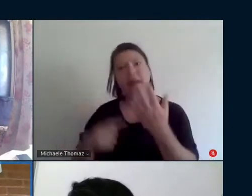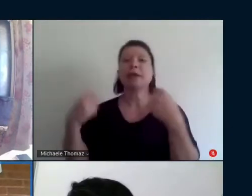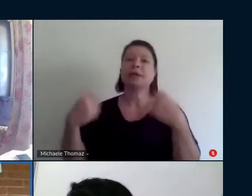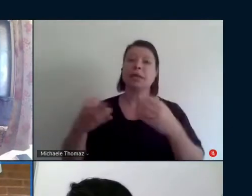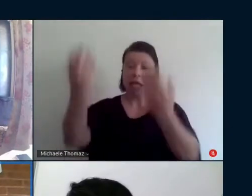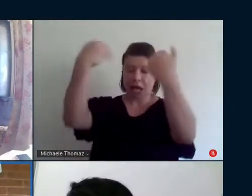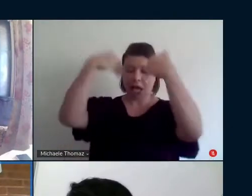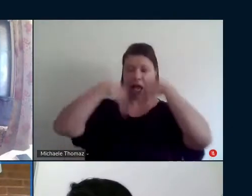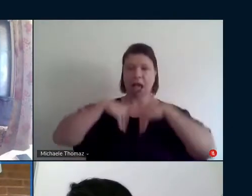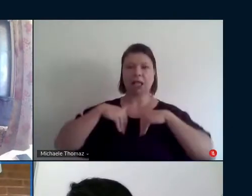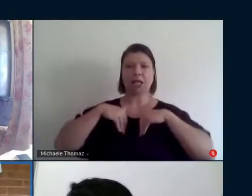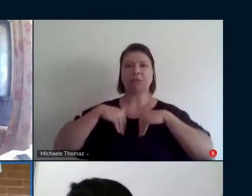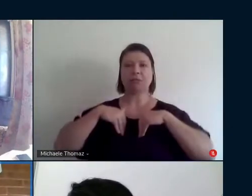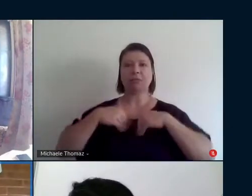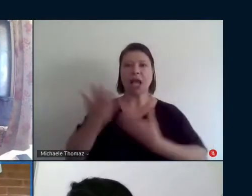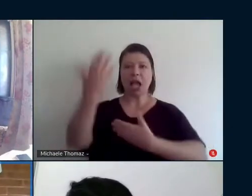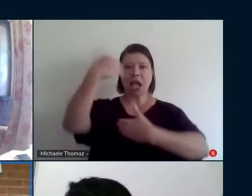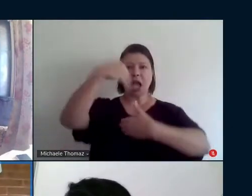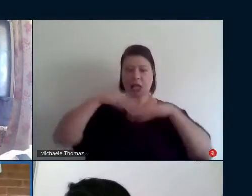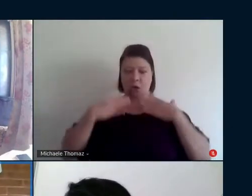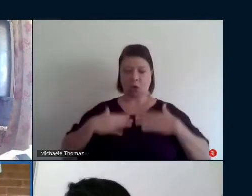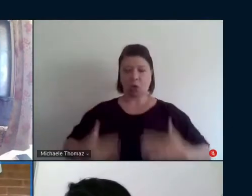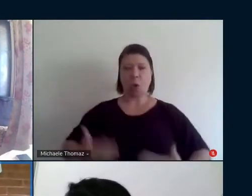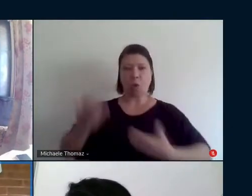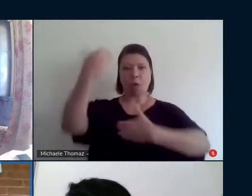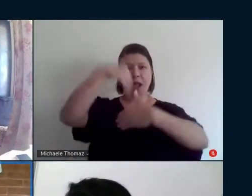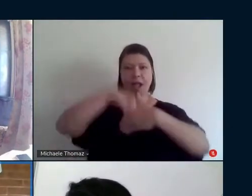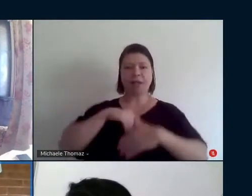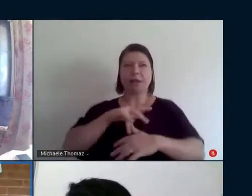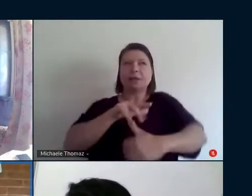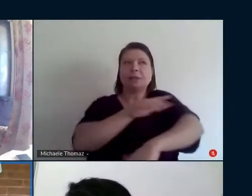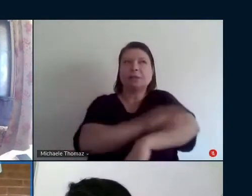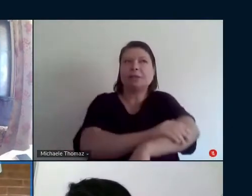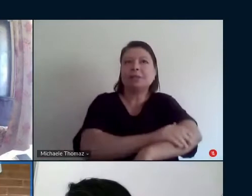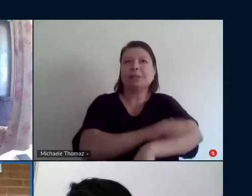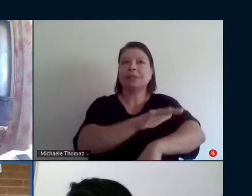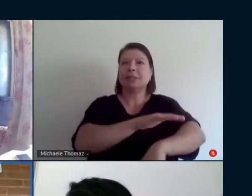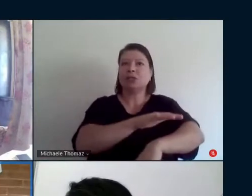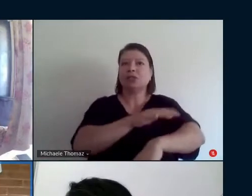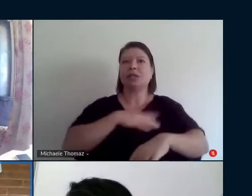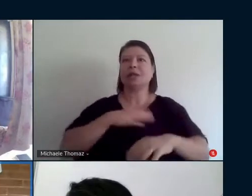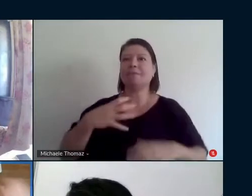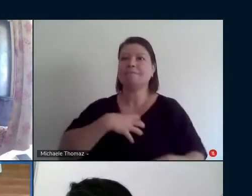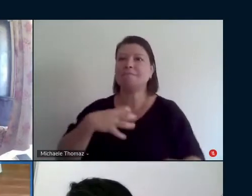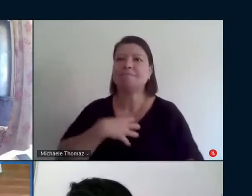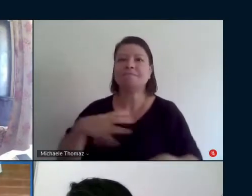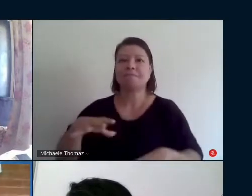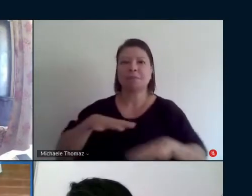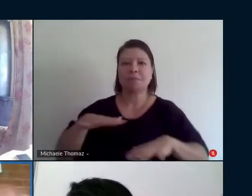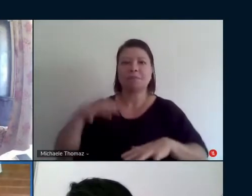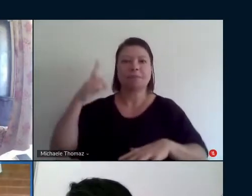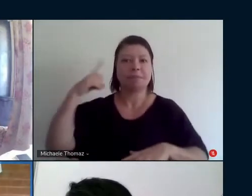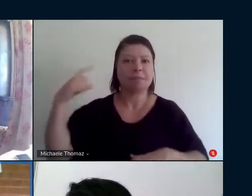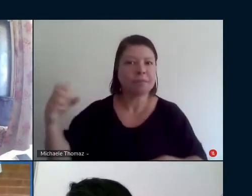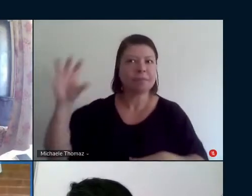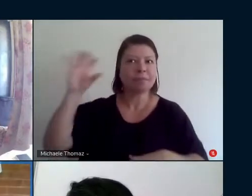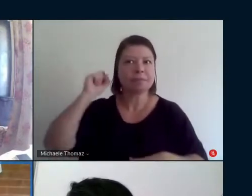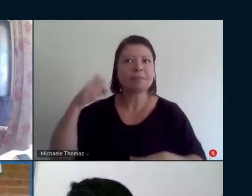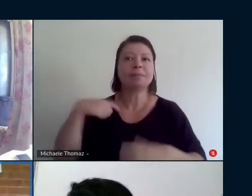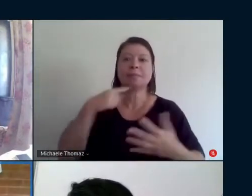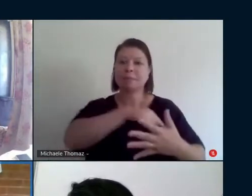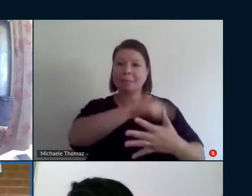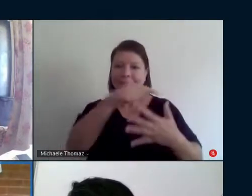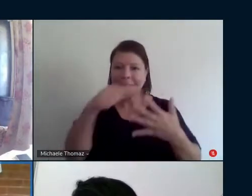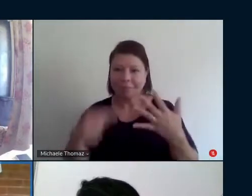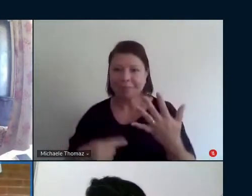vias, porque o som pode ser traduzido de diversas formas, enquanto movimento, frequência e outras, né, outras coisas mais